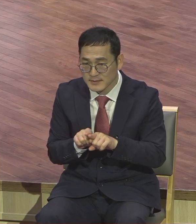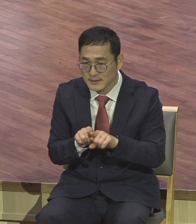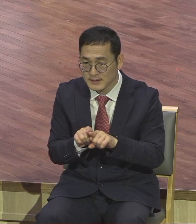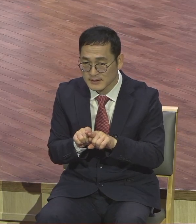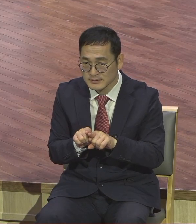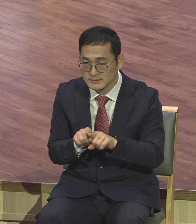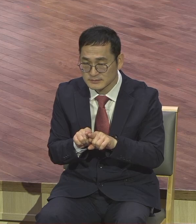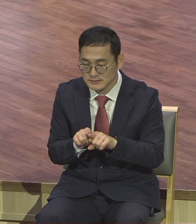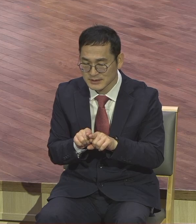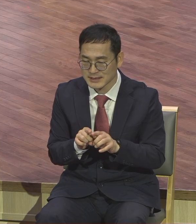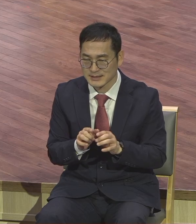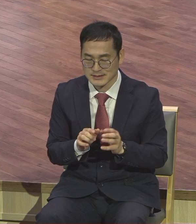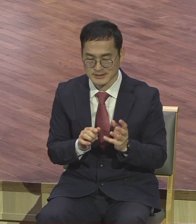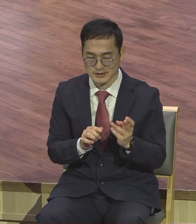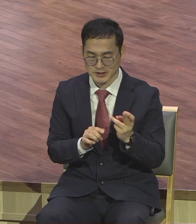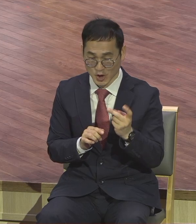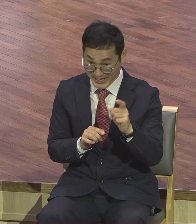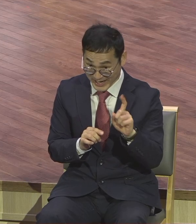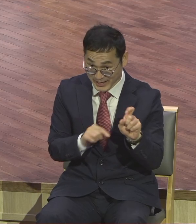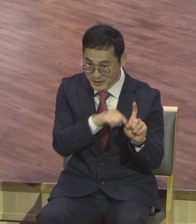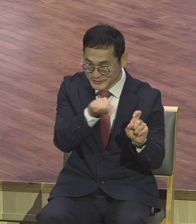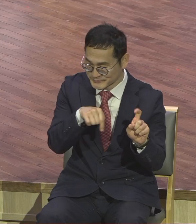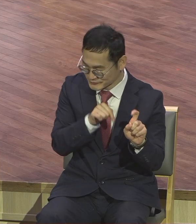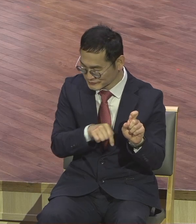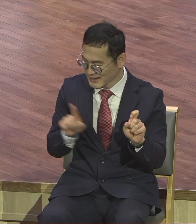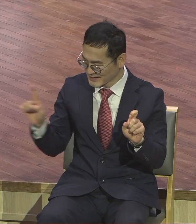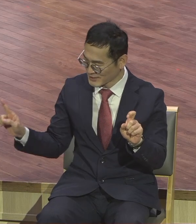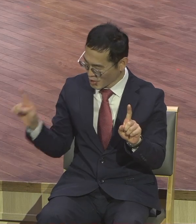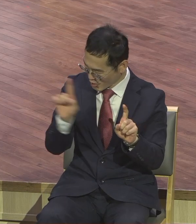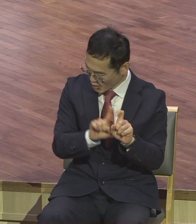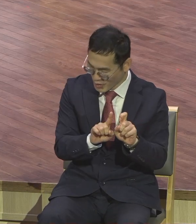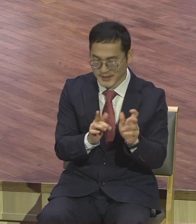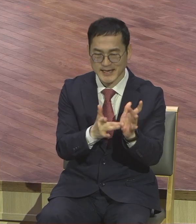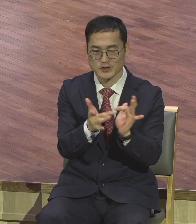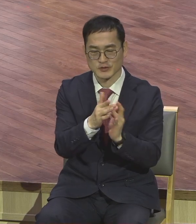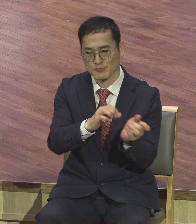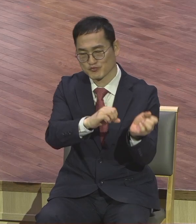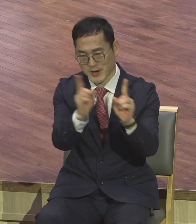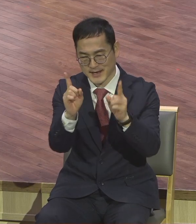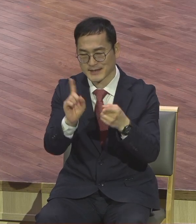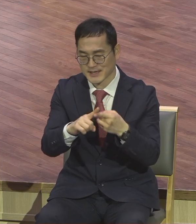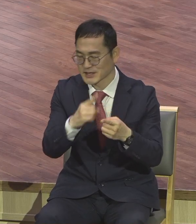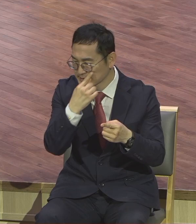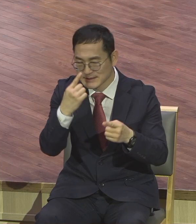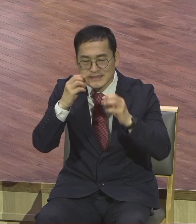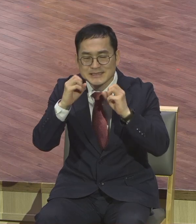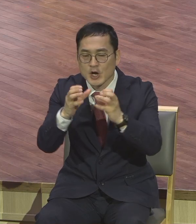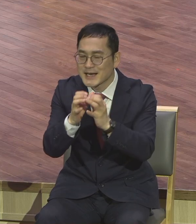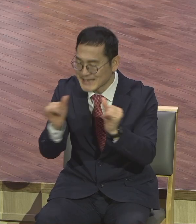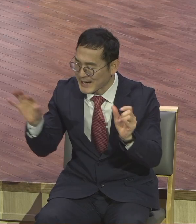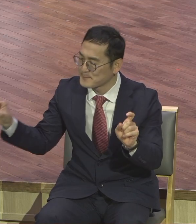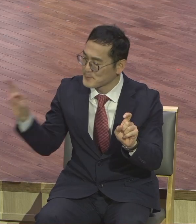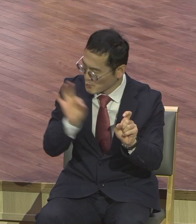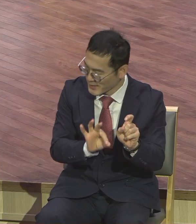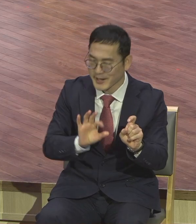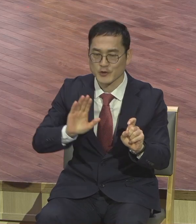세워 우리와 더불어 예수께서 부활하심을 정언할 사람이 되게 하야 하리라. 이게